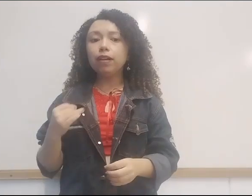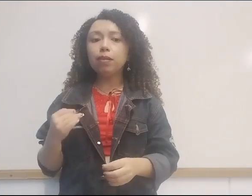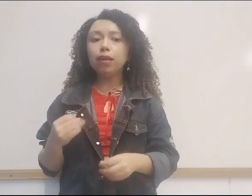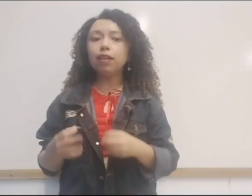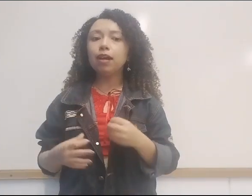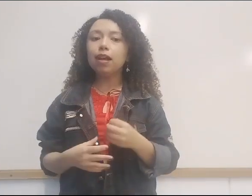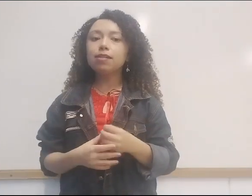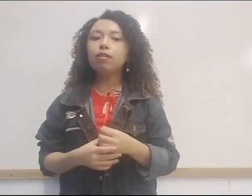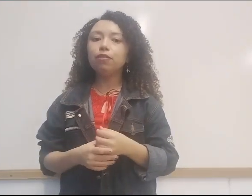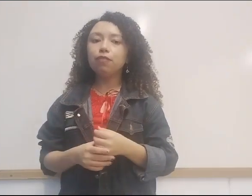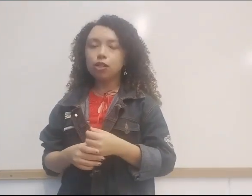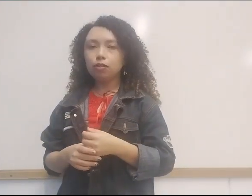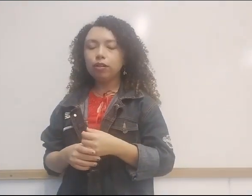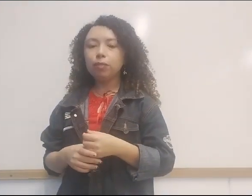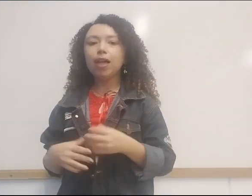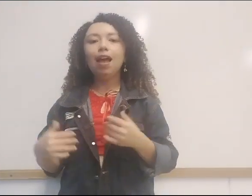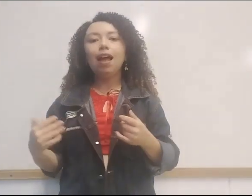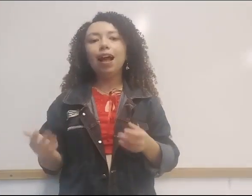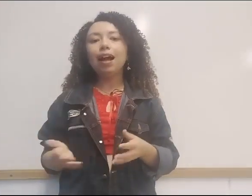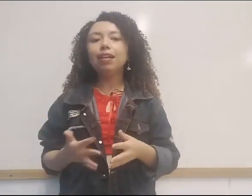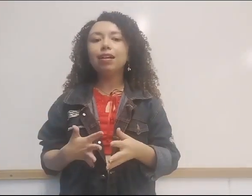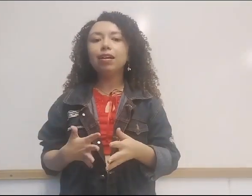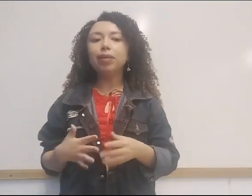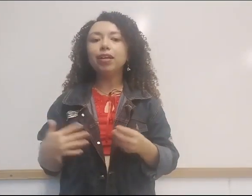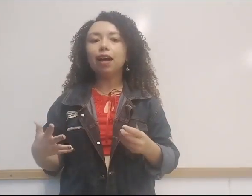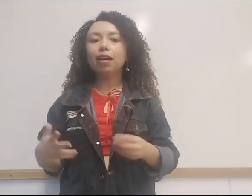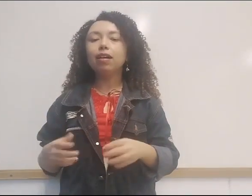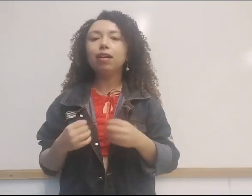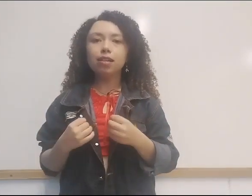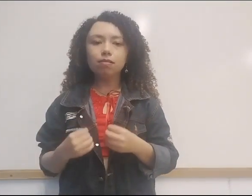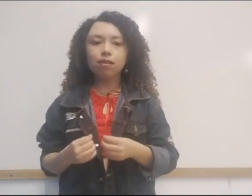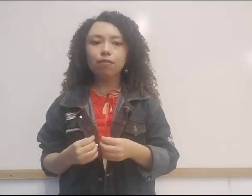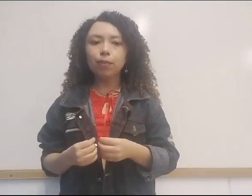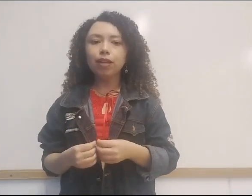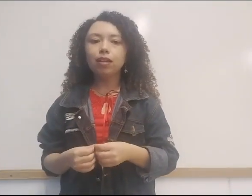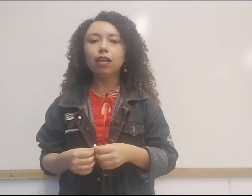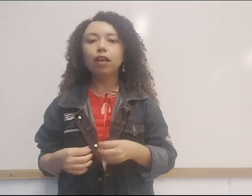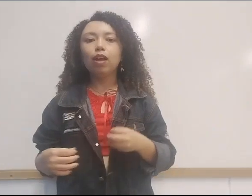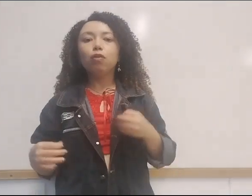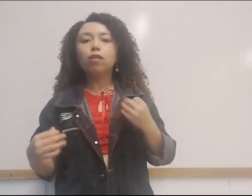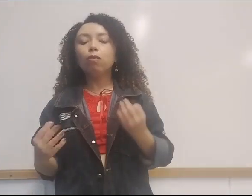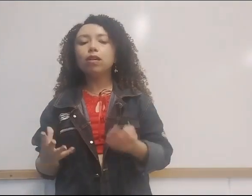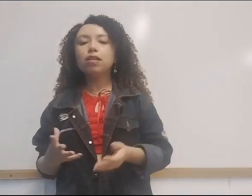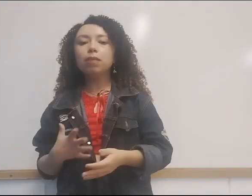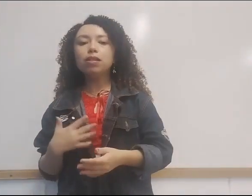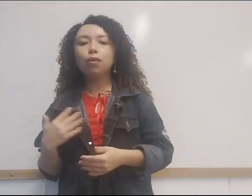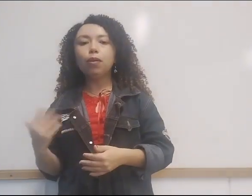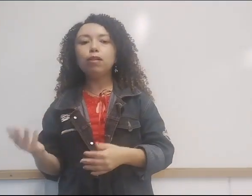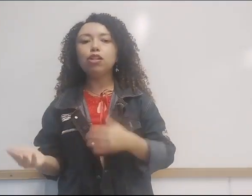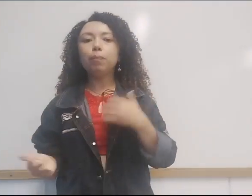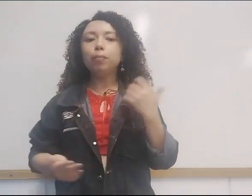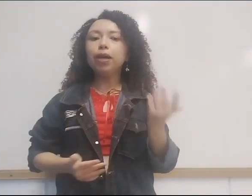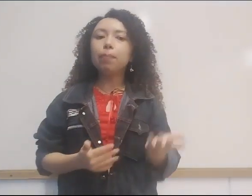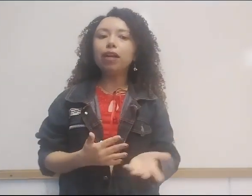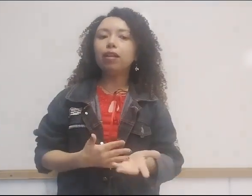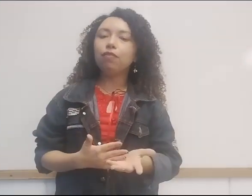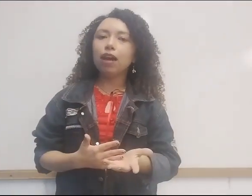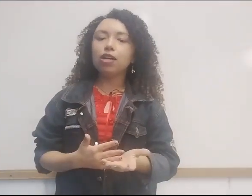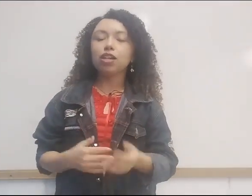Diferentemente da relação de viagem anônima, a carta de caminha narra exclusivamente os acontecimentos ocorridos na primeira parte da viagem,